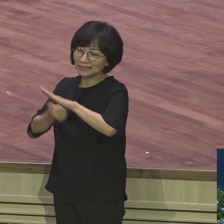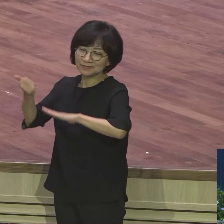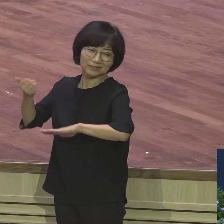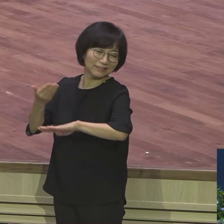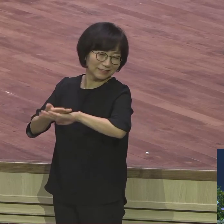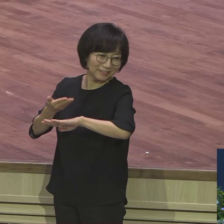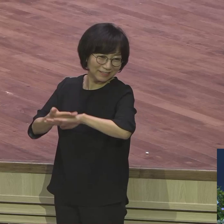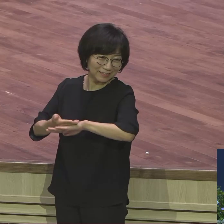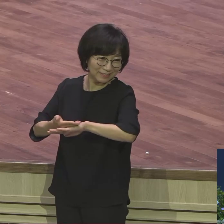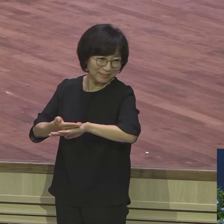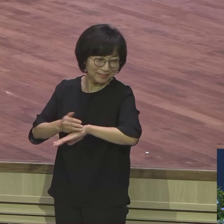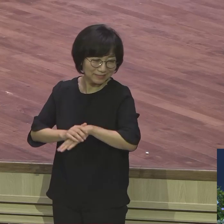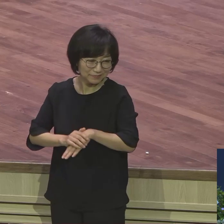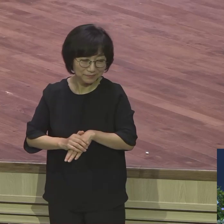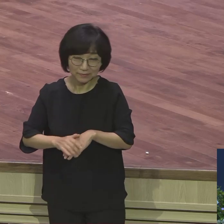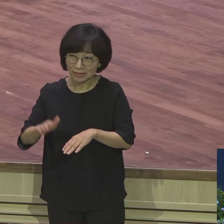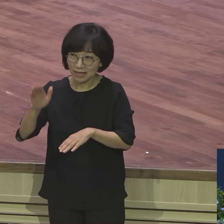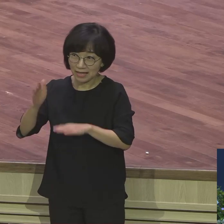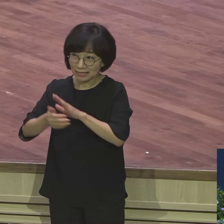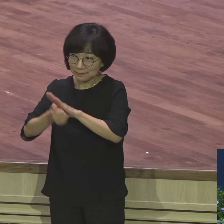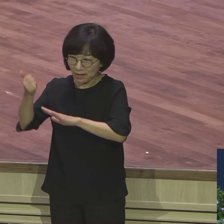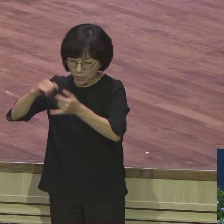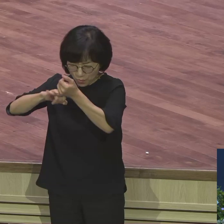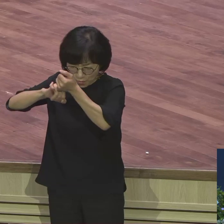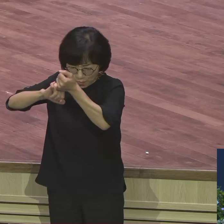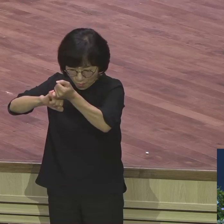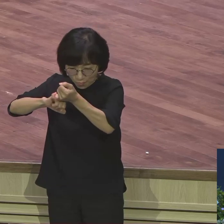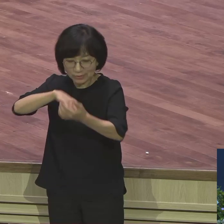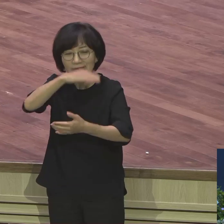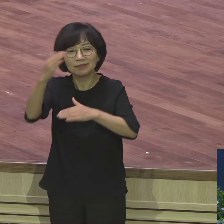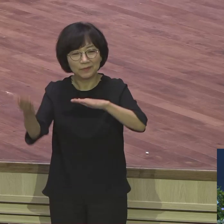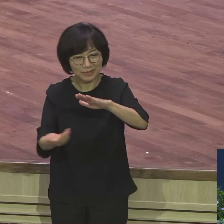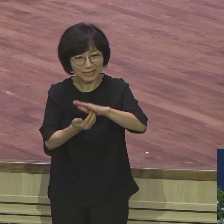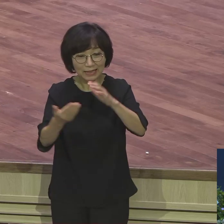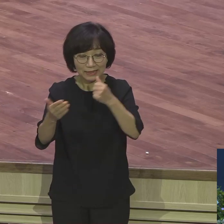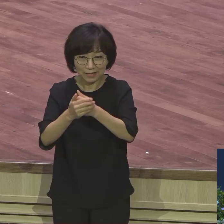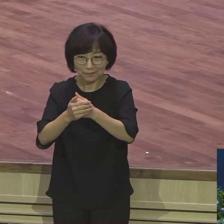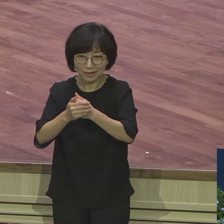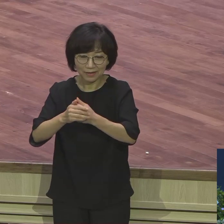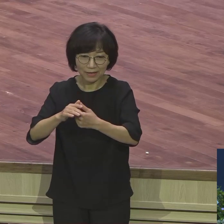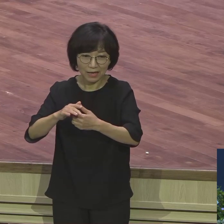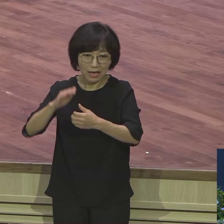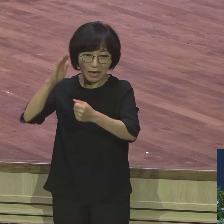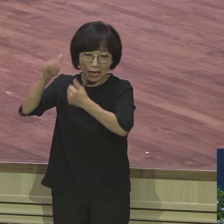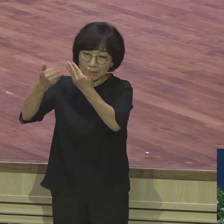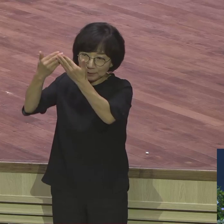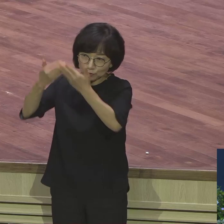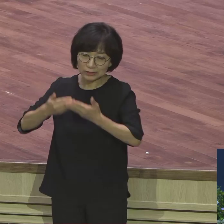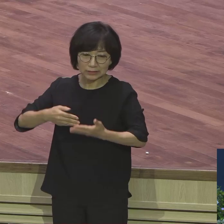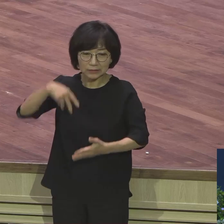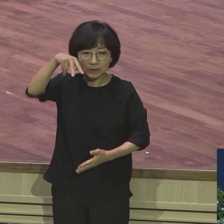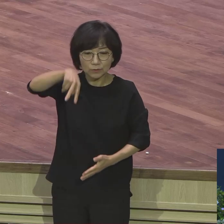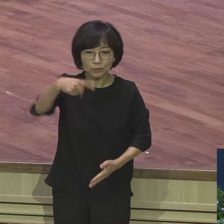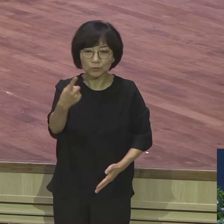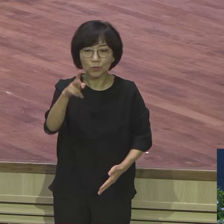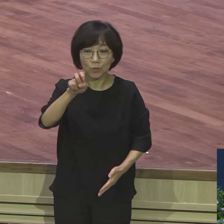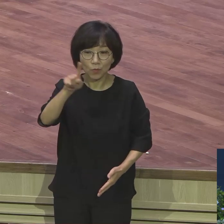반드시 성취되는 절대 소망을 가지시기 바랍니다 소망 하나님이 주시는 형통은 언제나 문제와 사건과